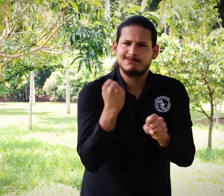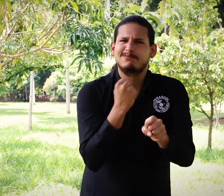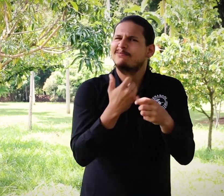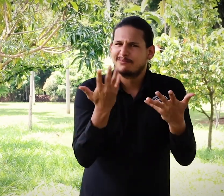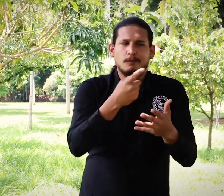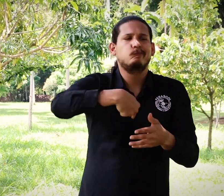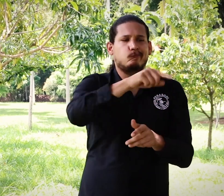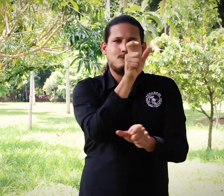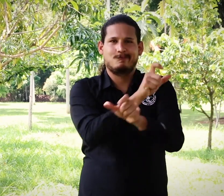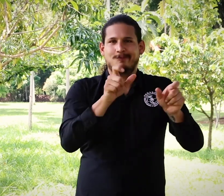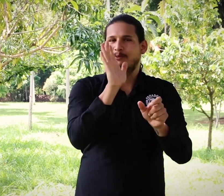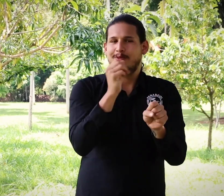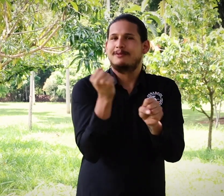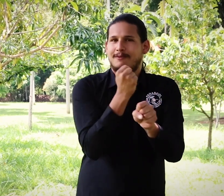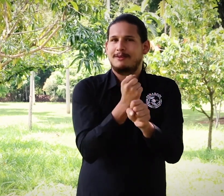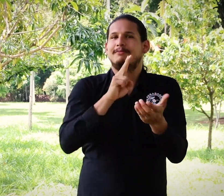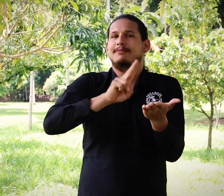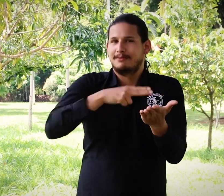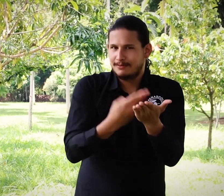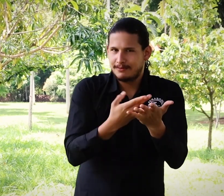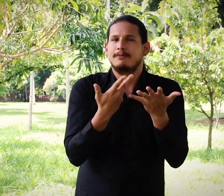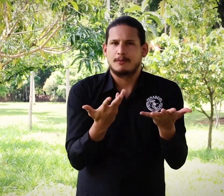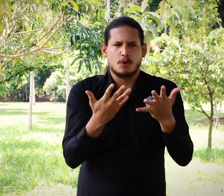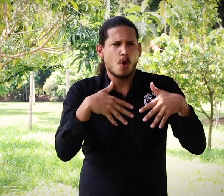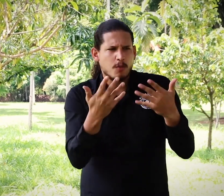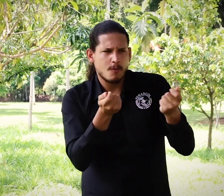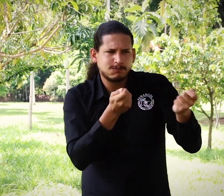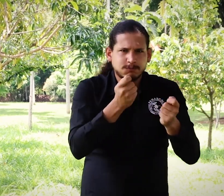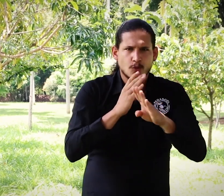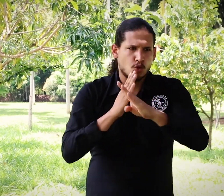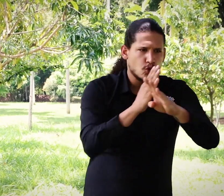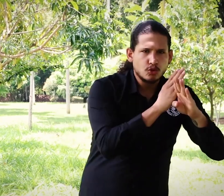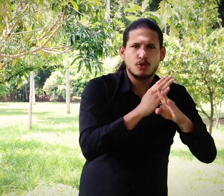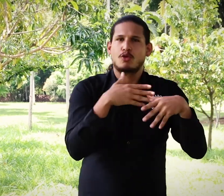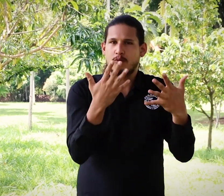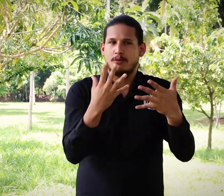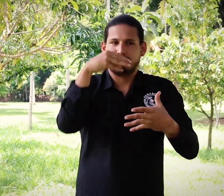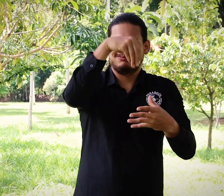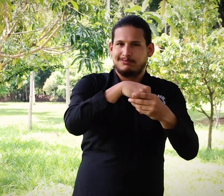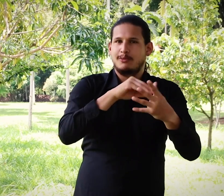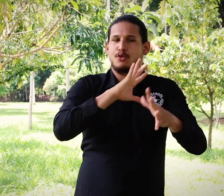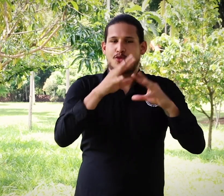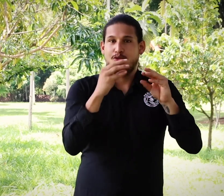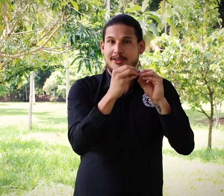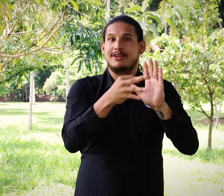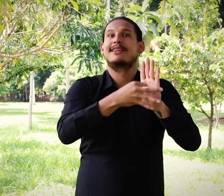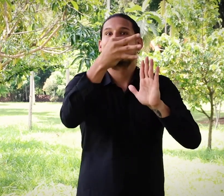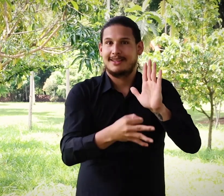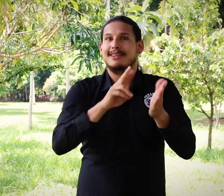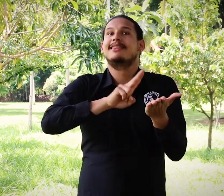proyecto, con los intérpretes que allí están, cómo manejar diferentes circunstancias. Y por eso se realizó un código de ética